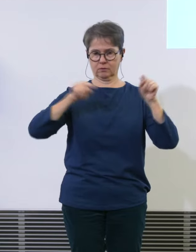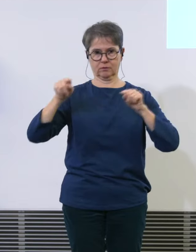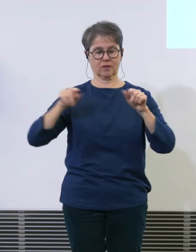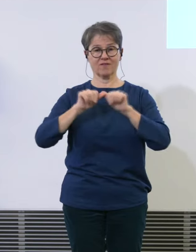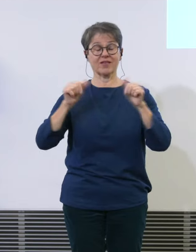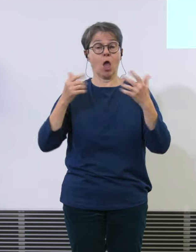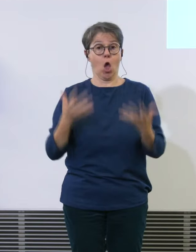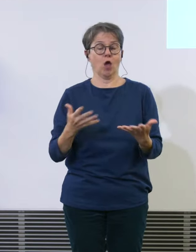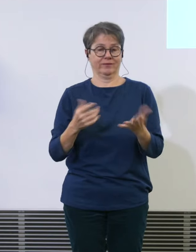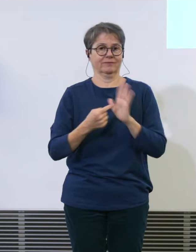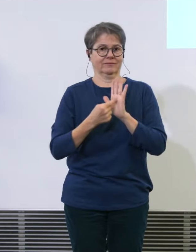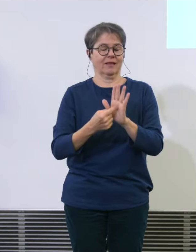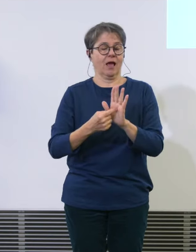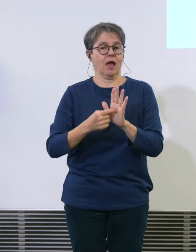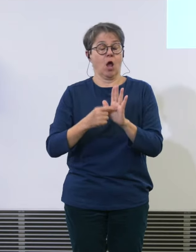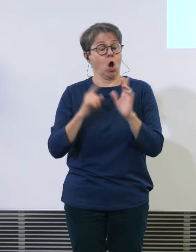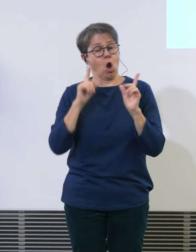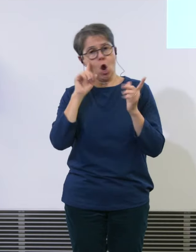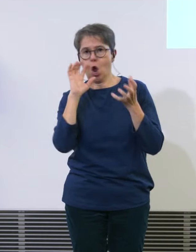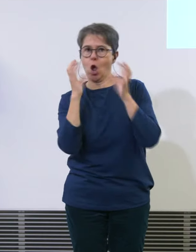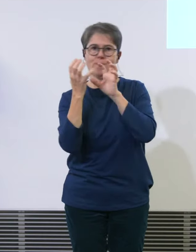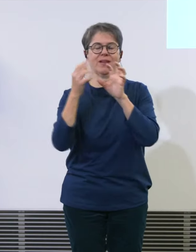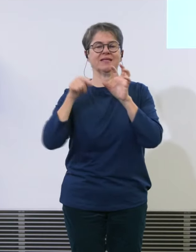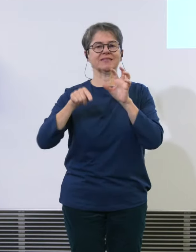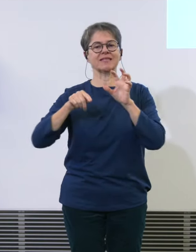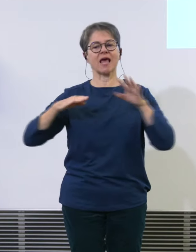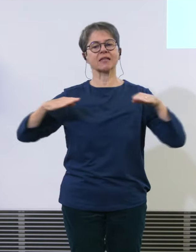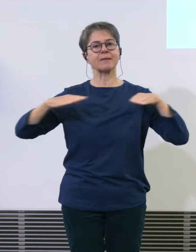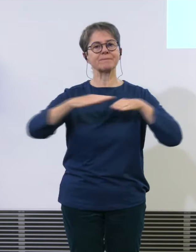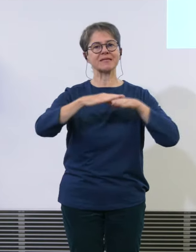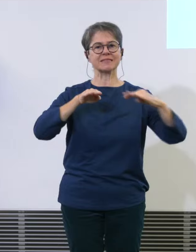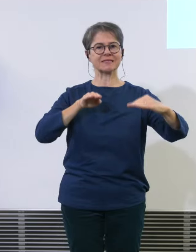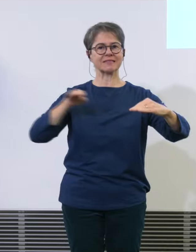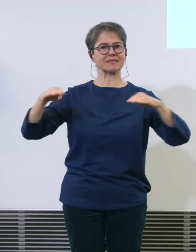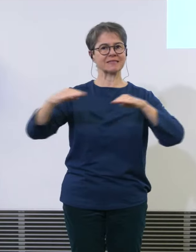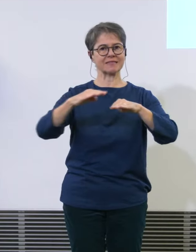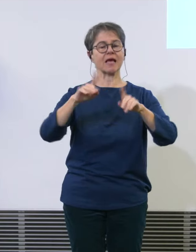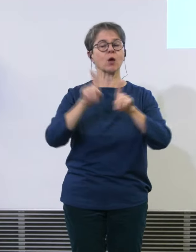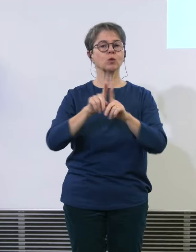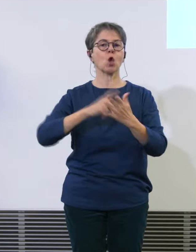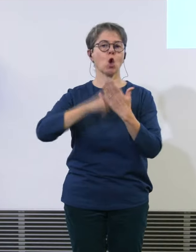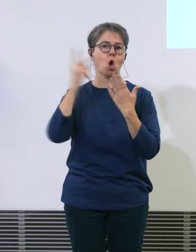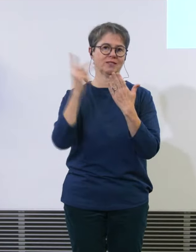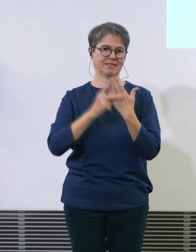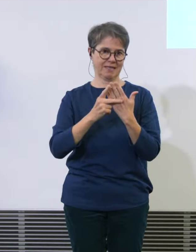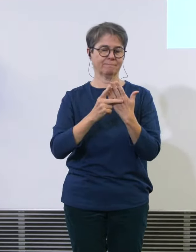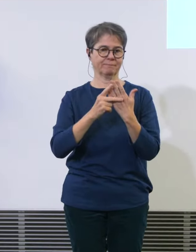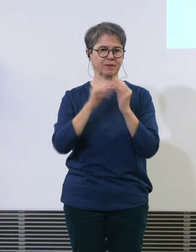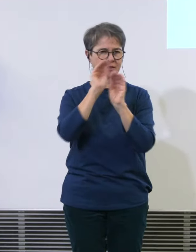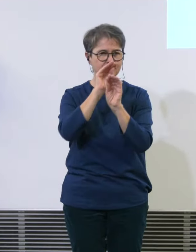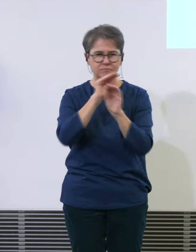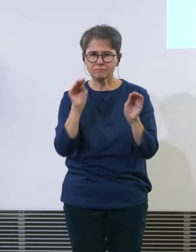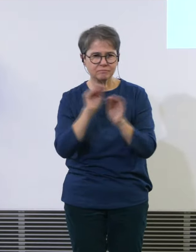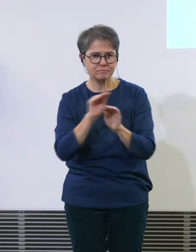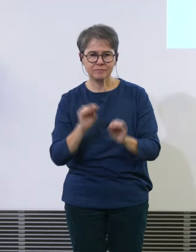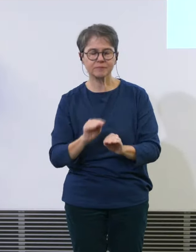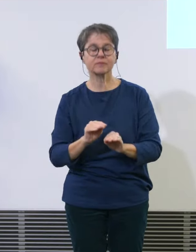ist mit den verschiedenen Betriebskonzepten. Und dann dürfen wir auch noch einen vertiefteren Blick werfen in das